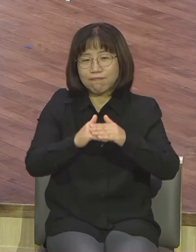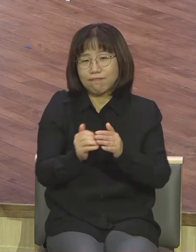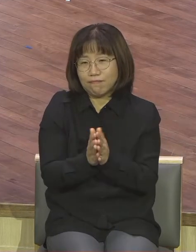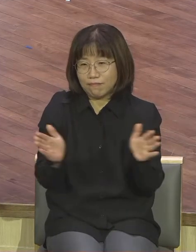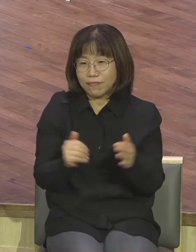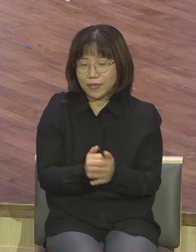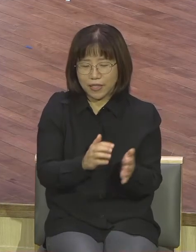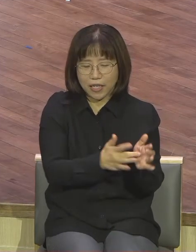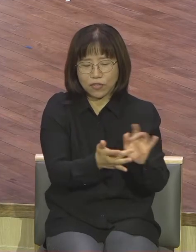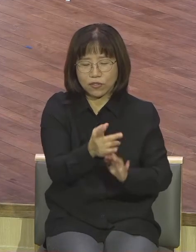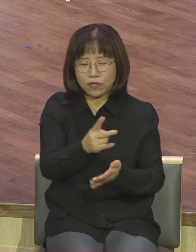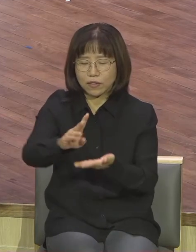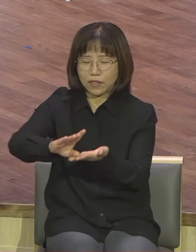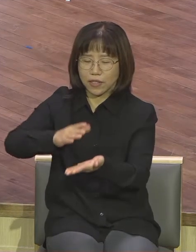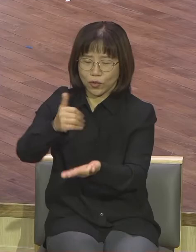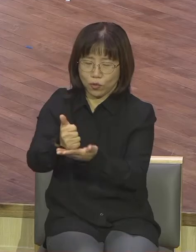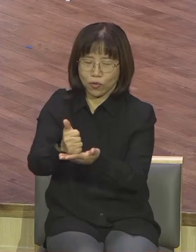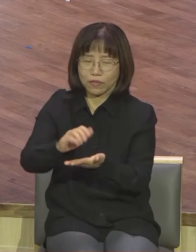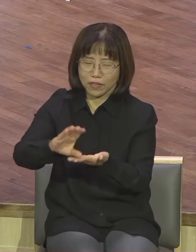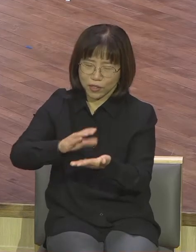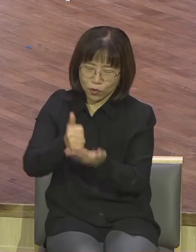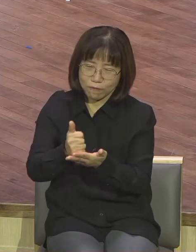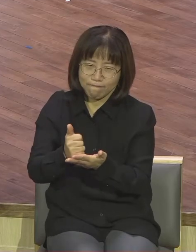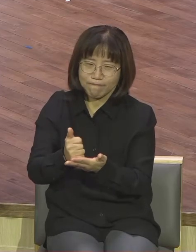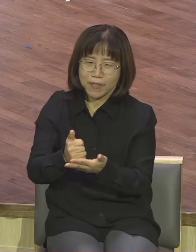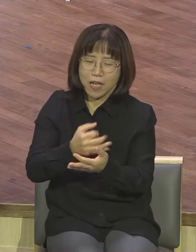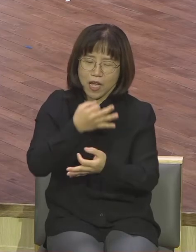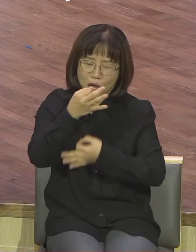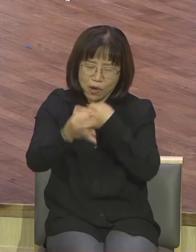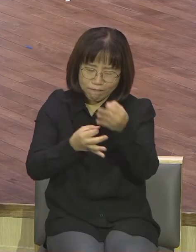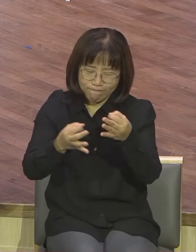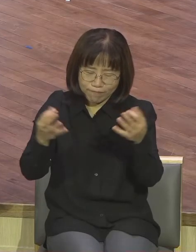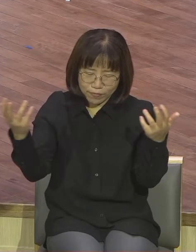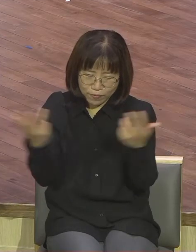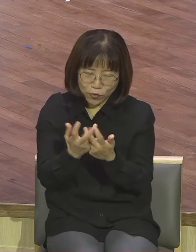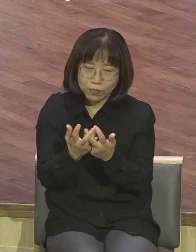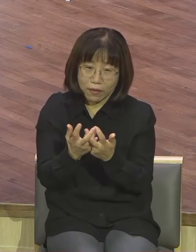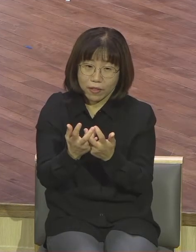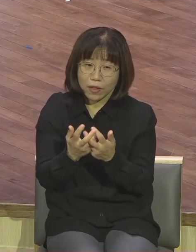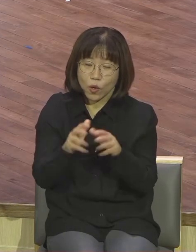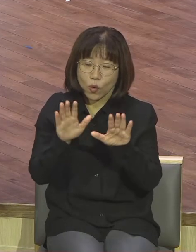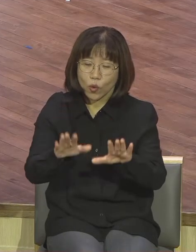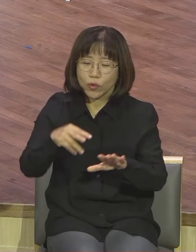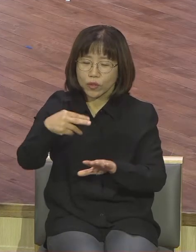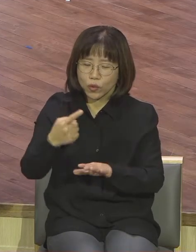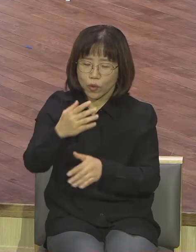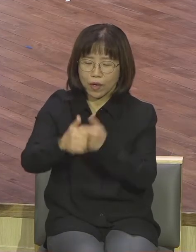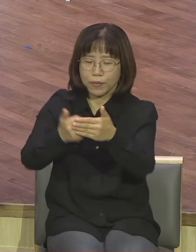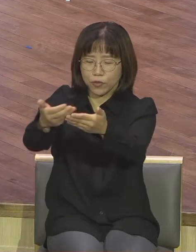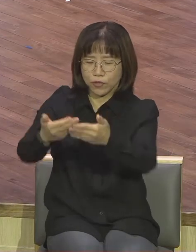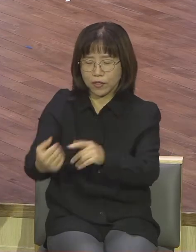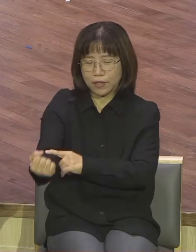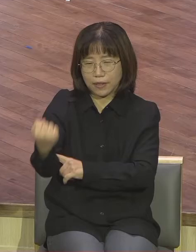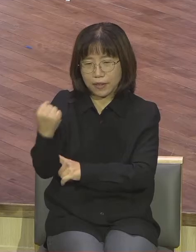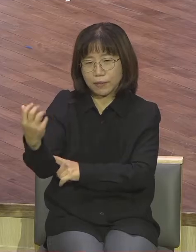그리스도 아멘 성령 충만 좀 없어서 오늘도 하나님의 주신 힘으로 승리하게 하야죠